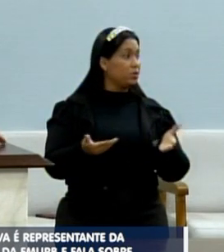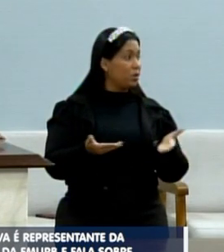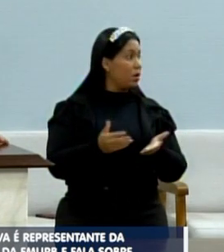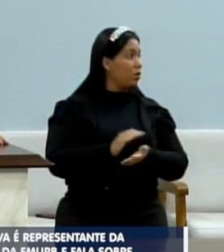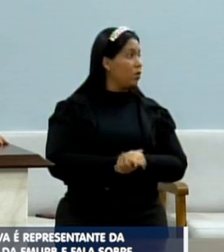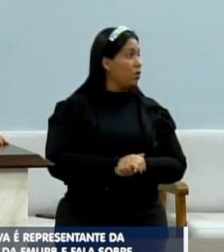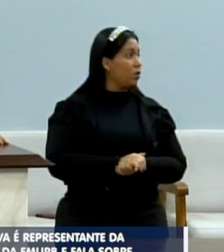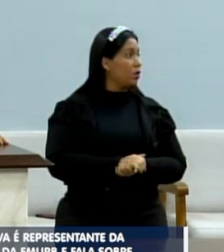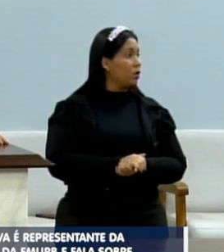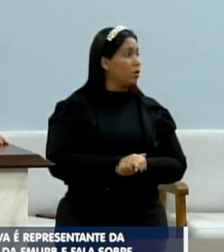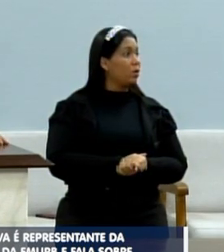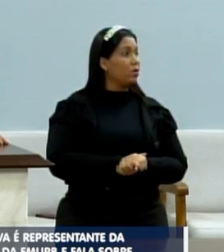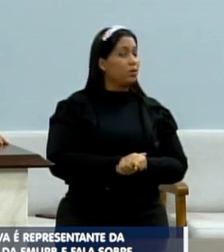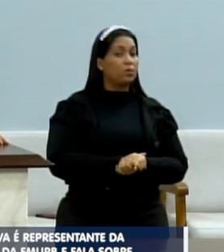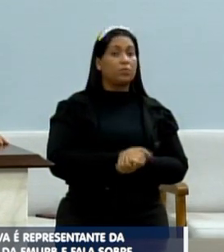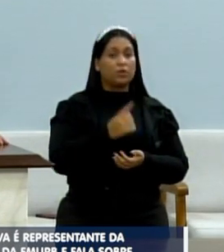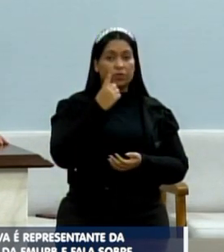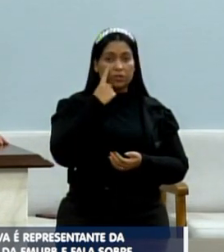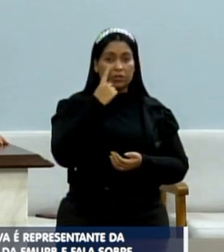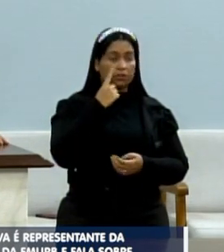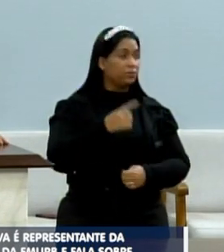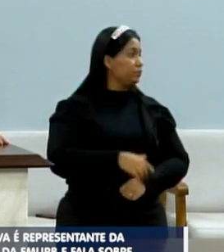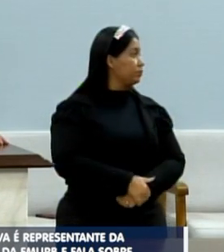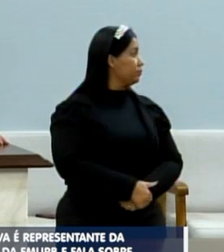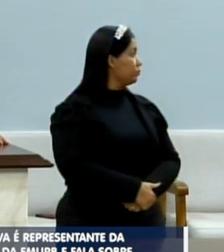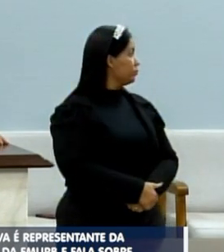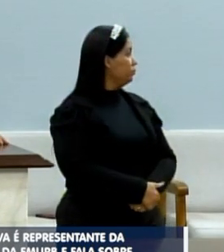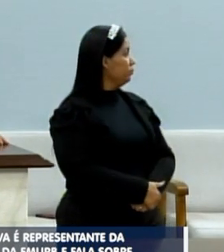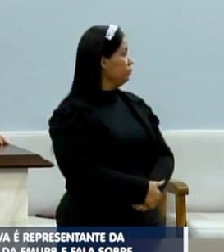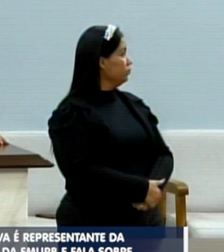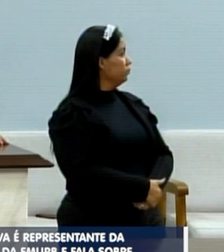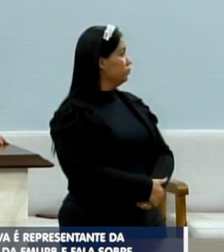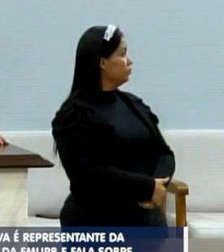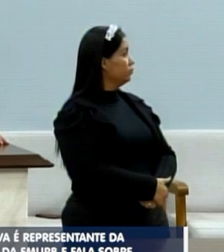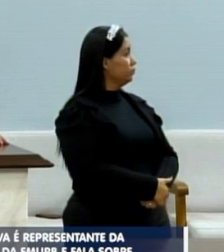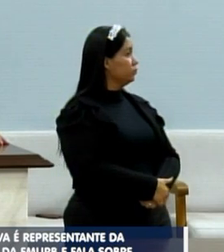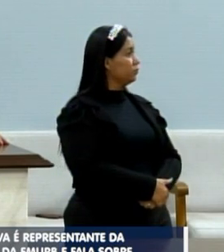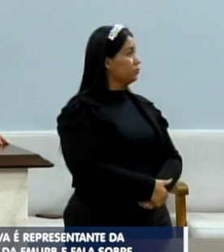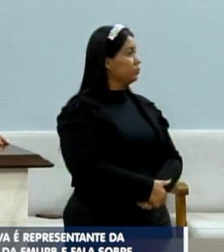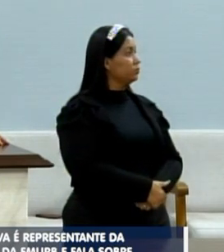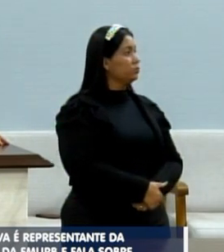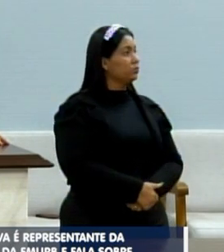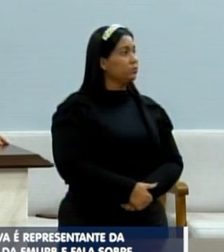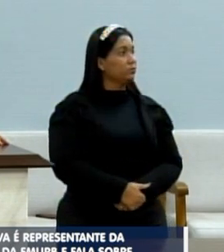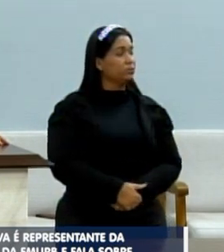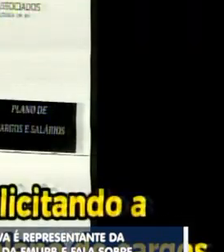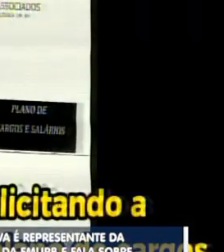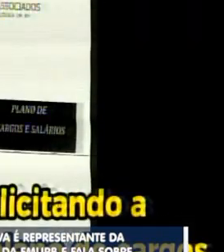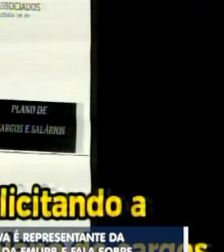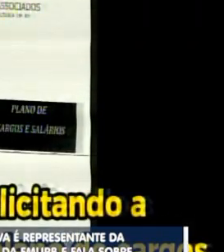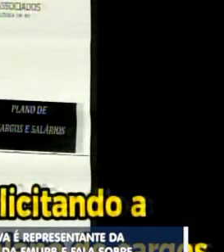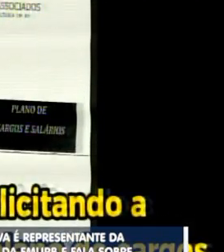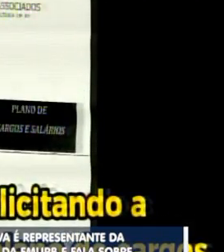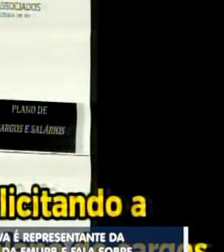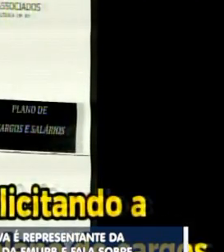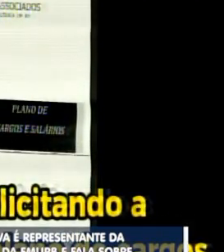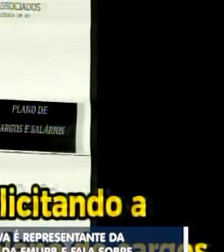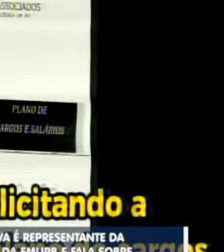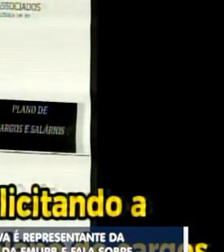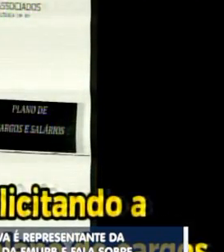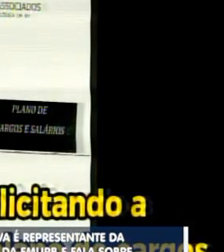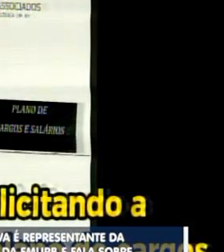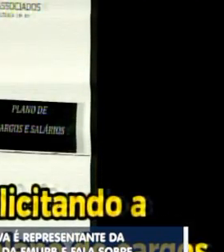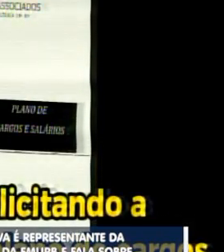para vocês verem nossas situações. Desde o ano de 2011, nós trabalhadores estamos solicitando a